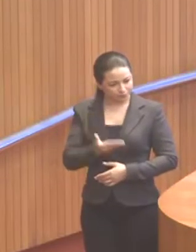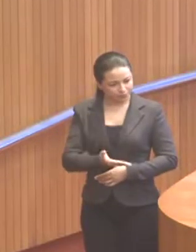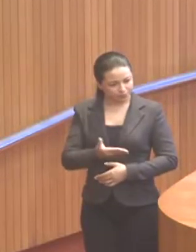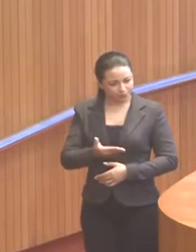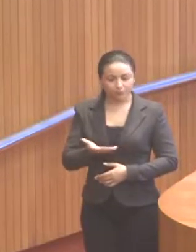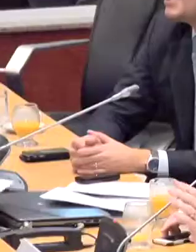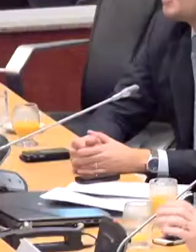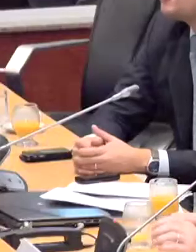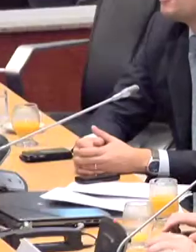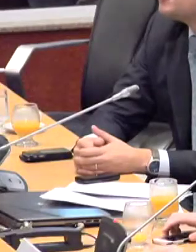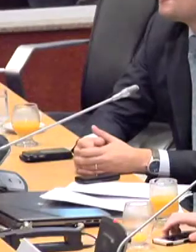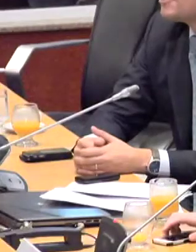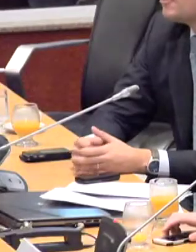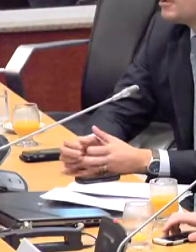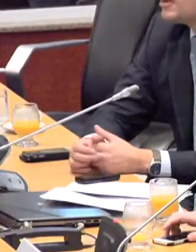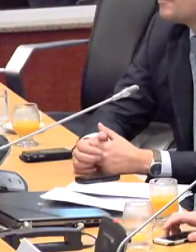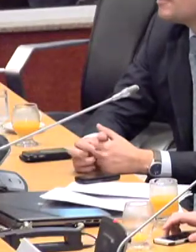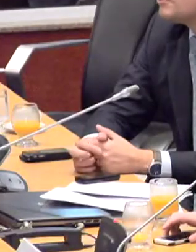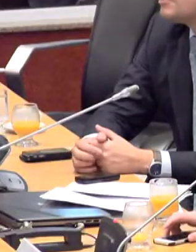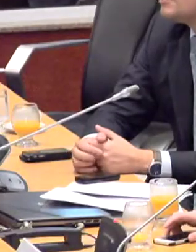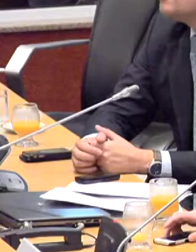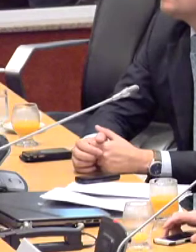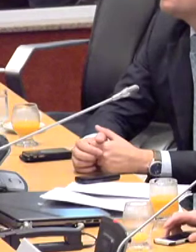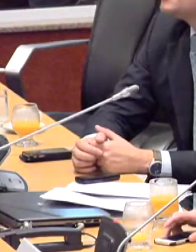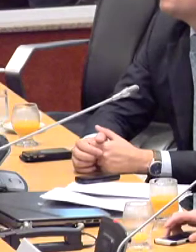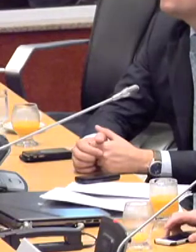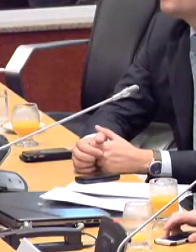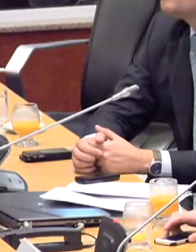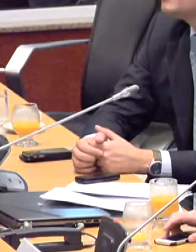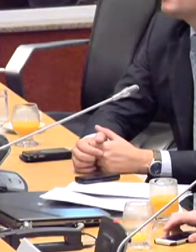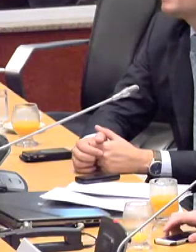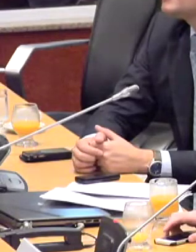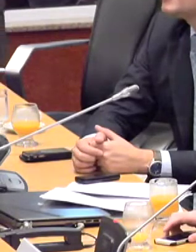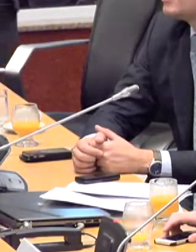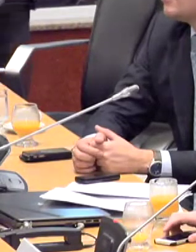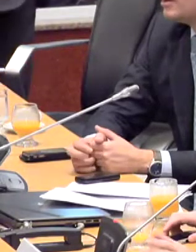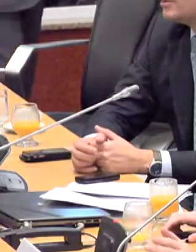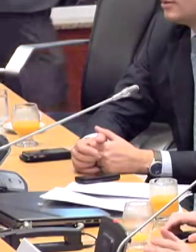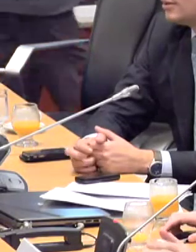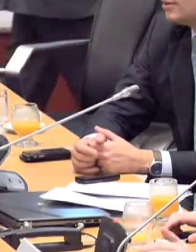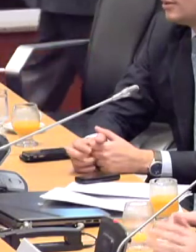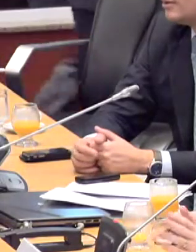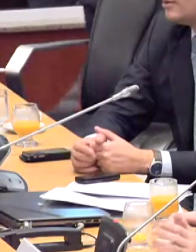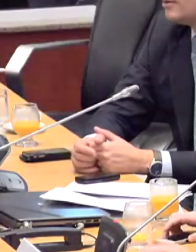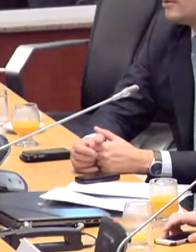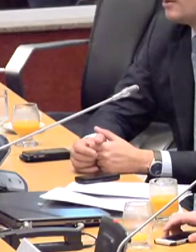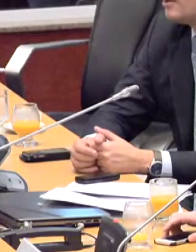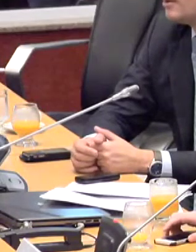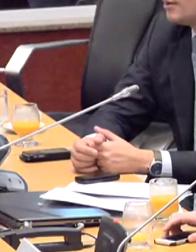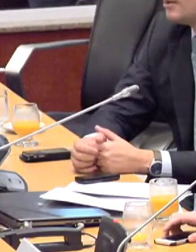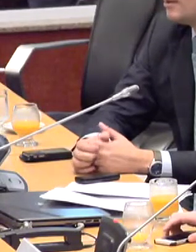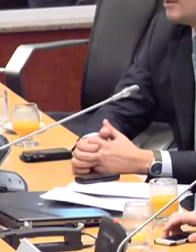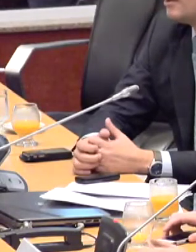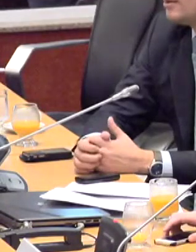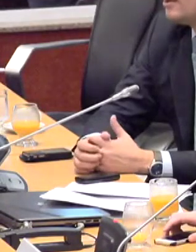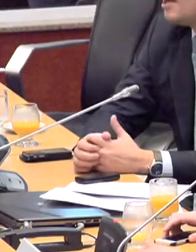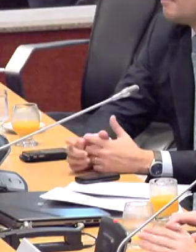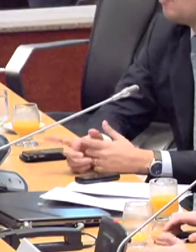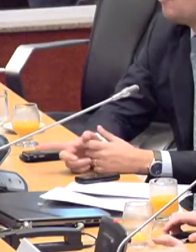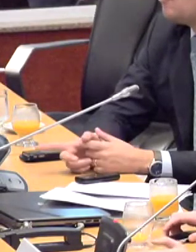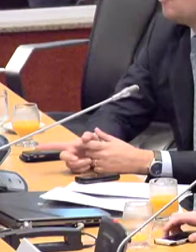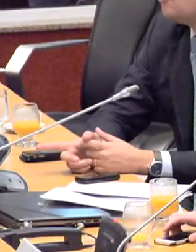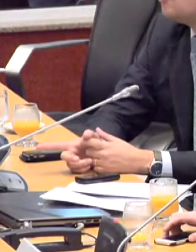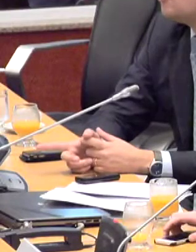Quero rapidamente só cumprimentá-la pela expressiva votação, votação que a Exª teve ao reconhecimento pelo trabalho que vem fazendo,